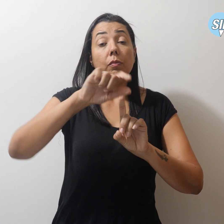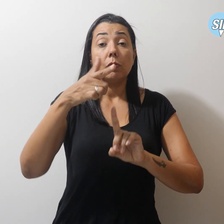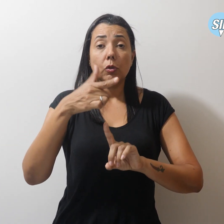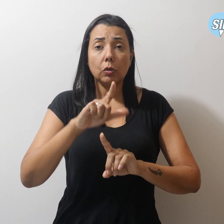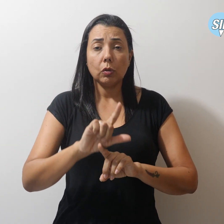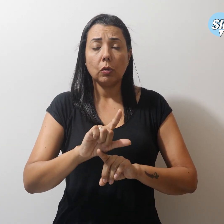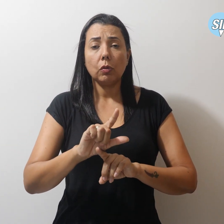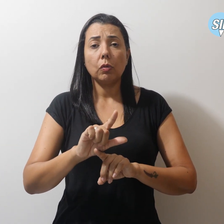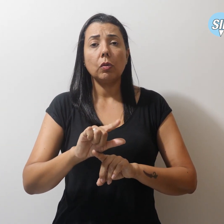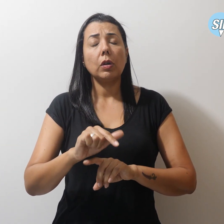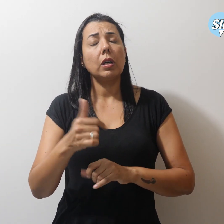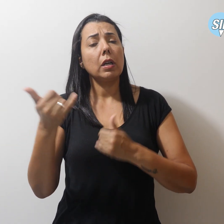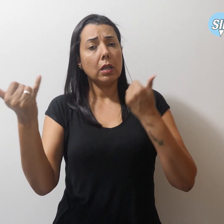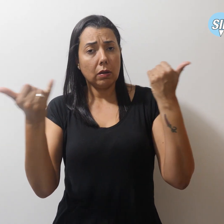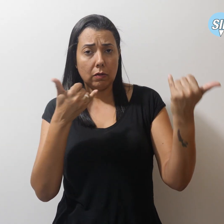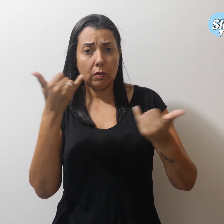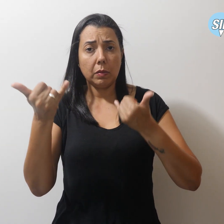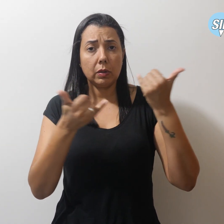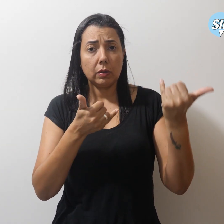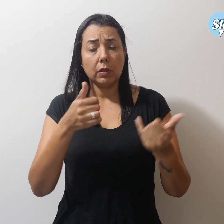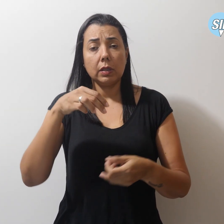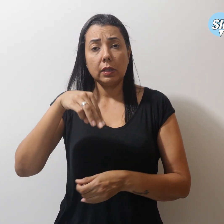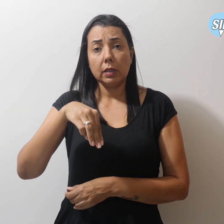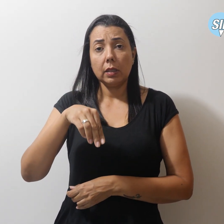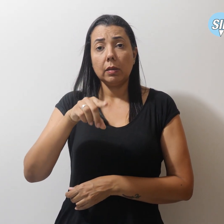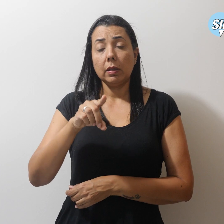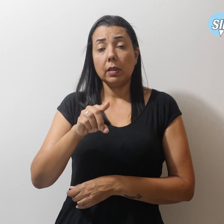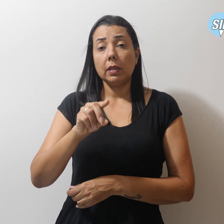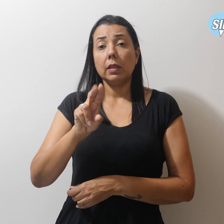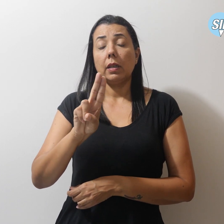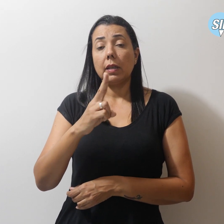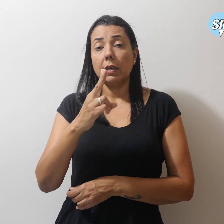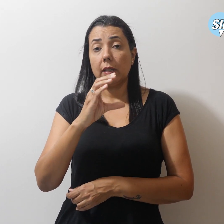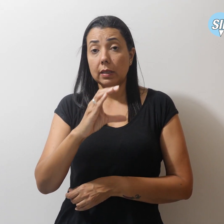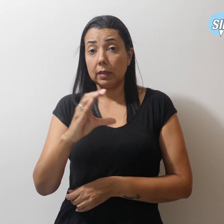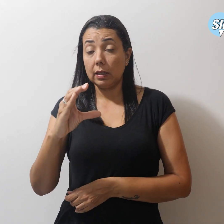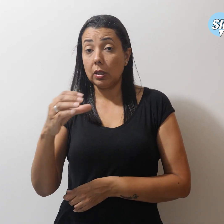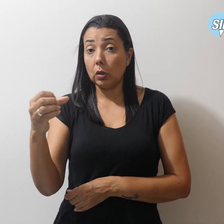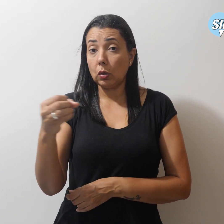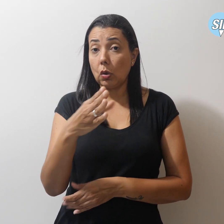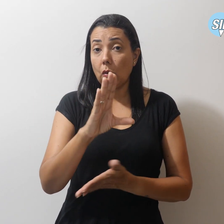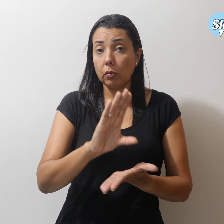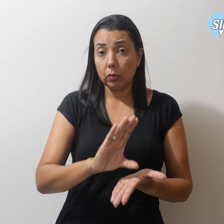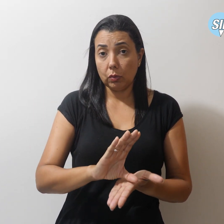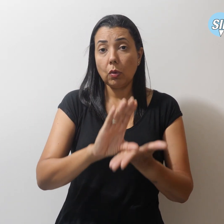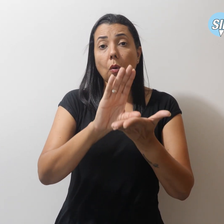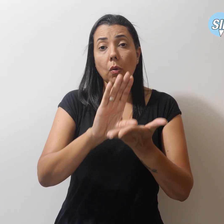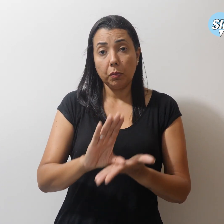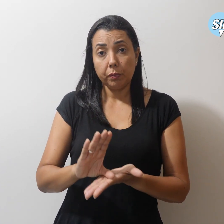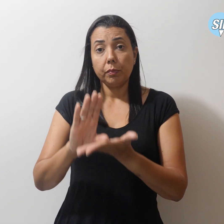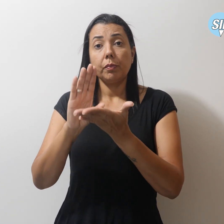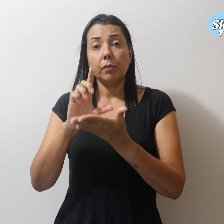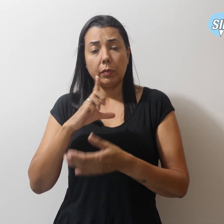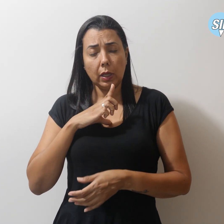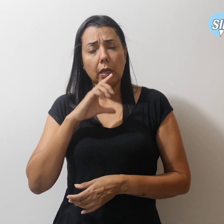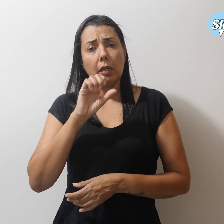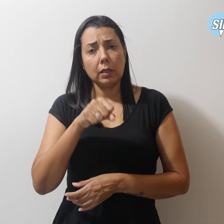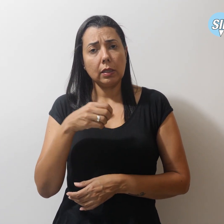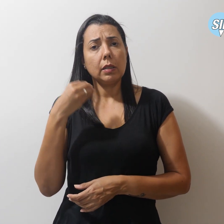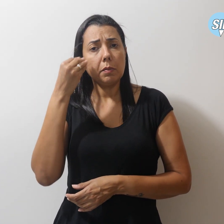informações do MDHC, os novos conselheiros têm experiência técnica, em